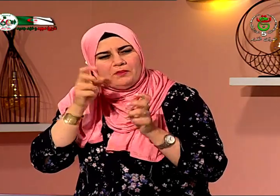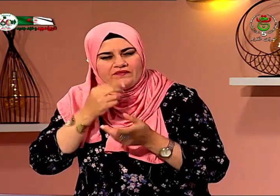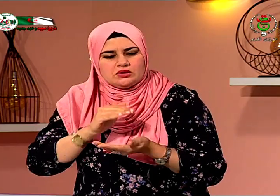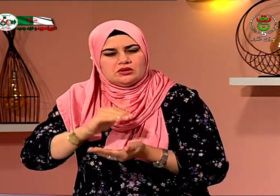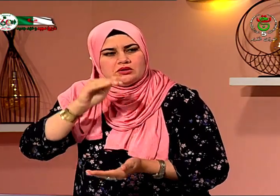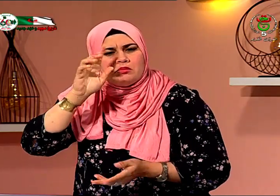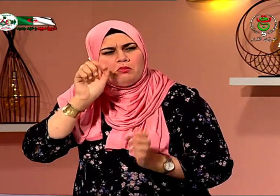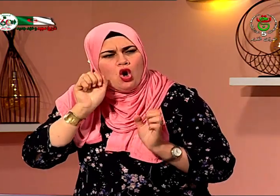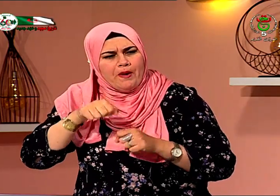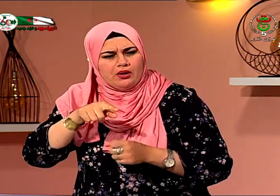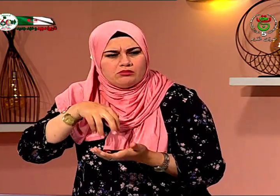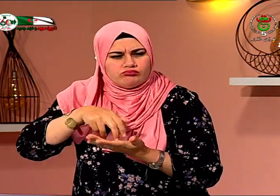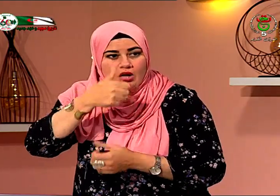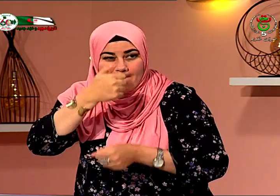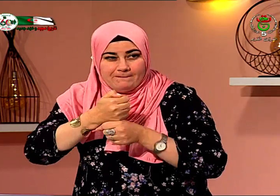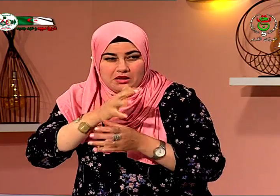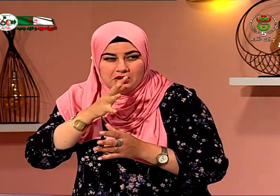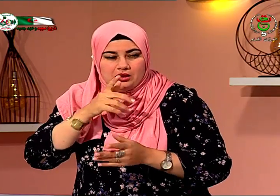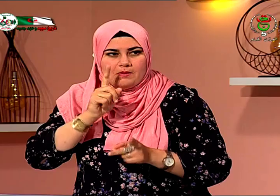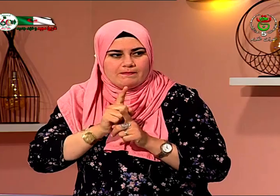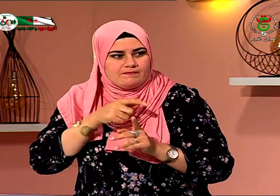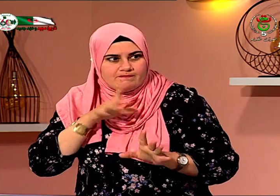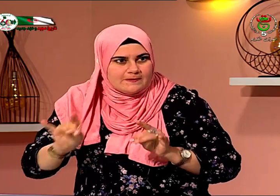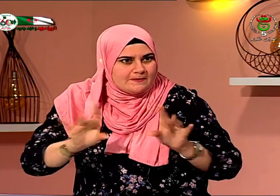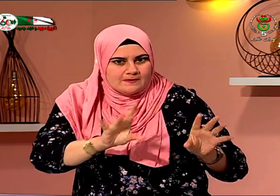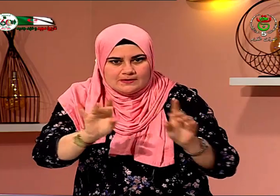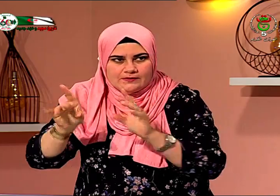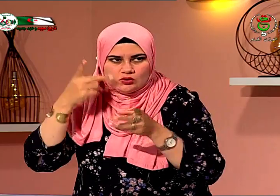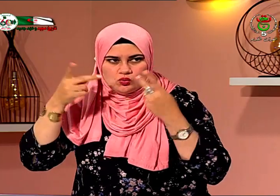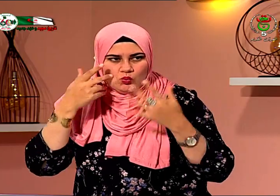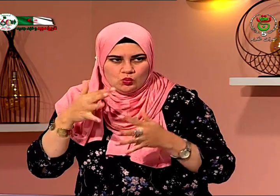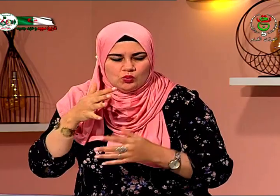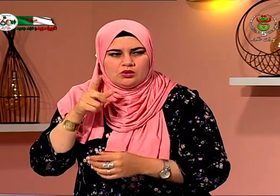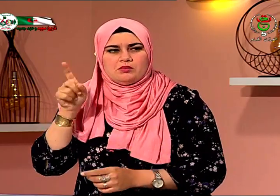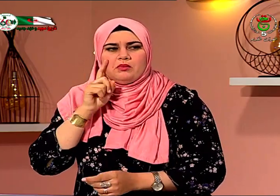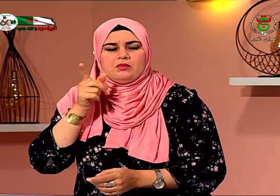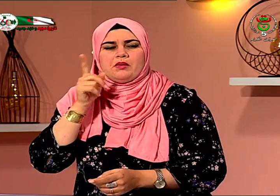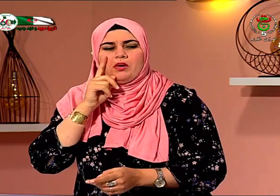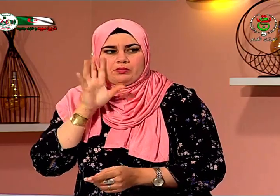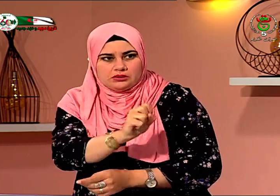حموني وعلموني وربوني لاحظوا أنني كثيرة